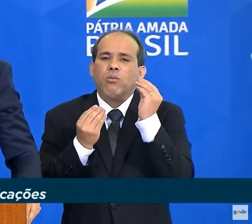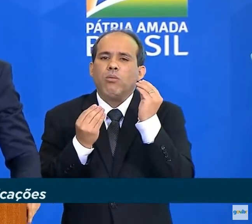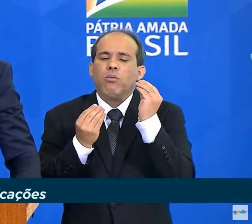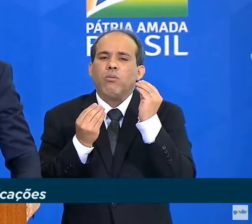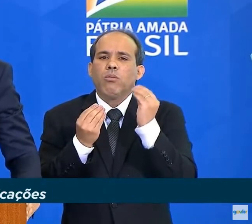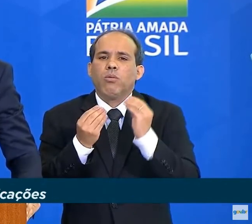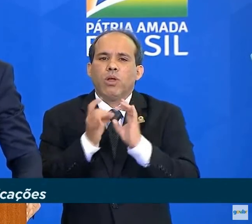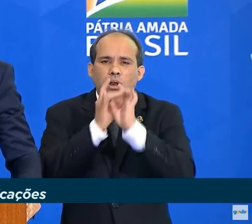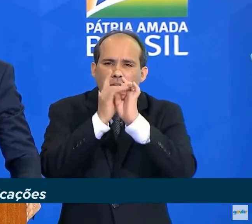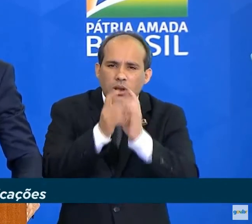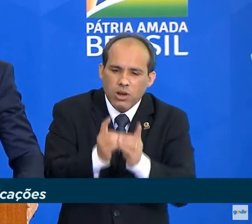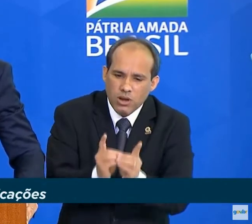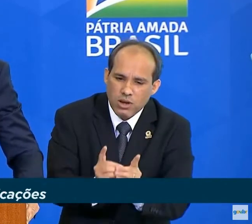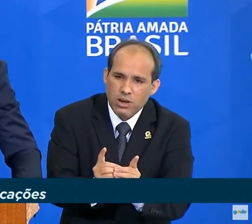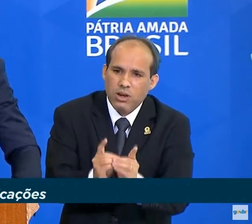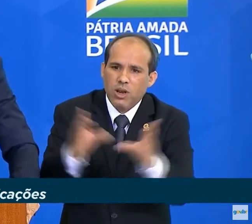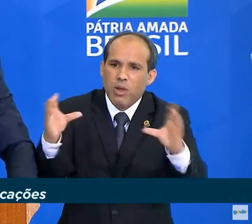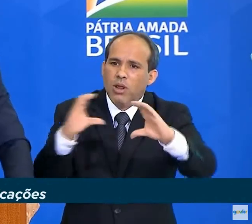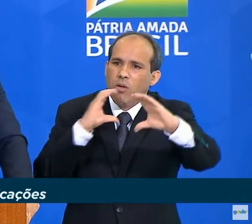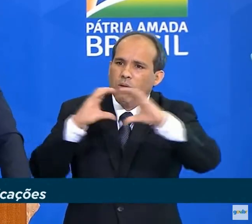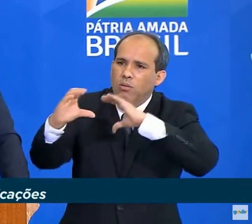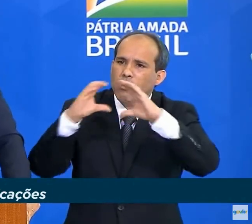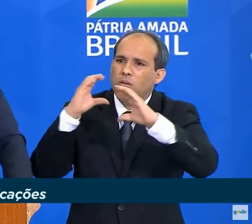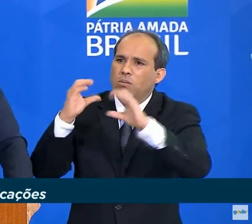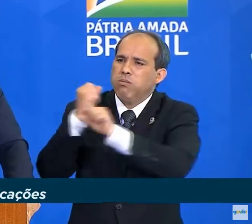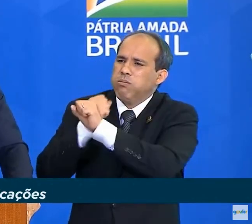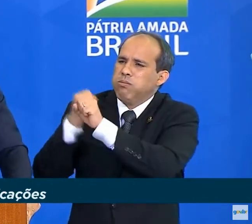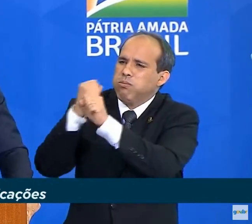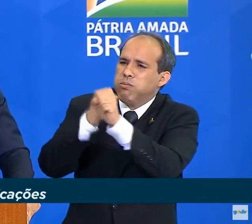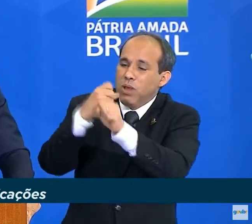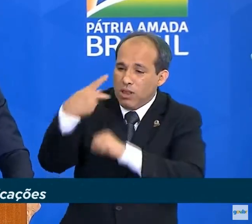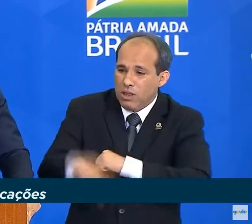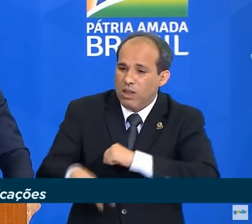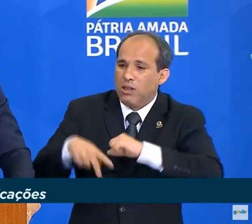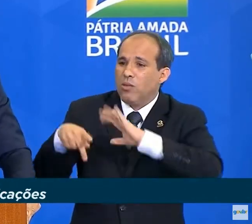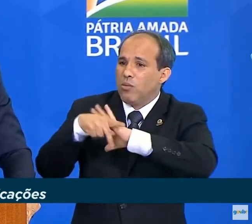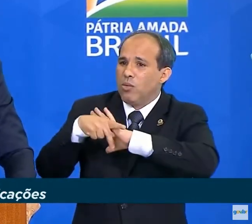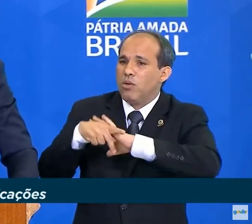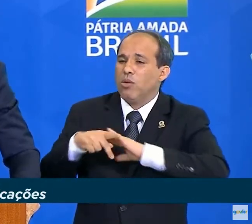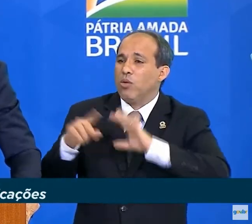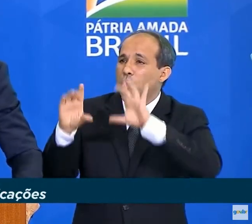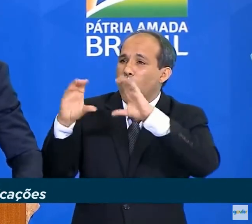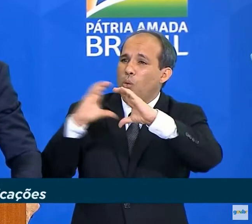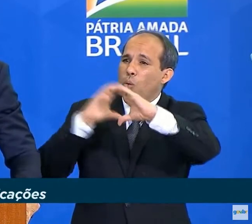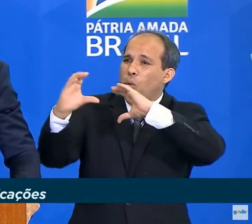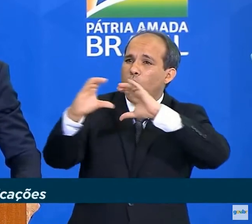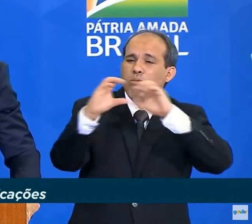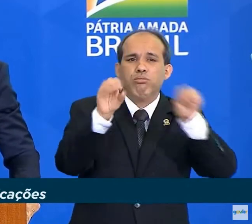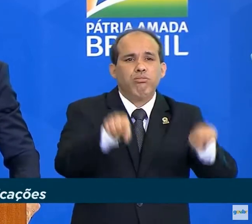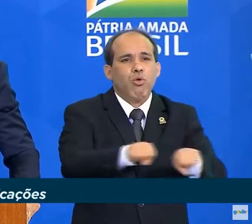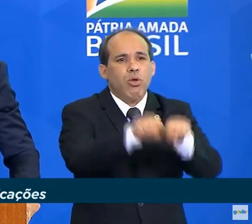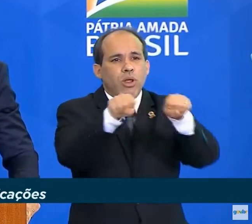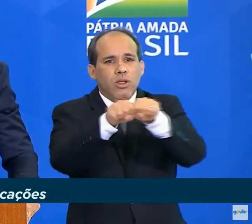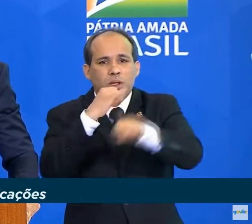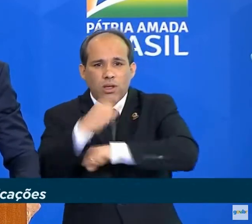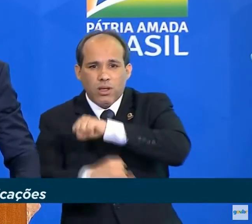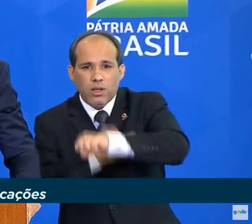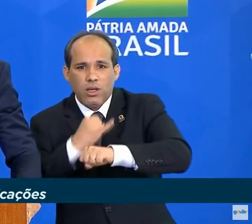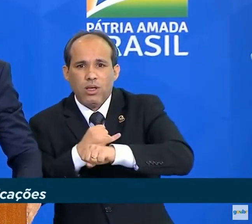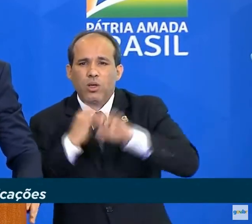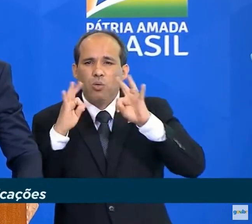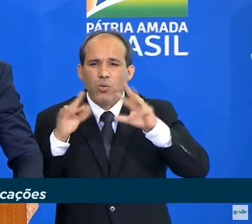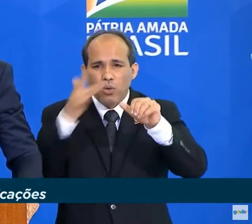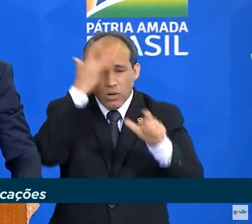tecnologias de vanguarda da comunicação, de modo a conectar todos os cidadãos na